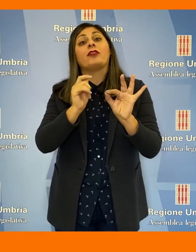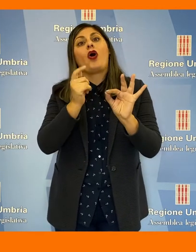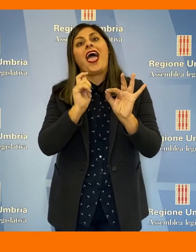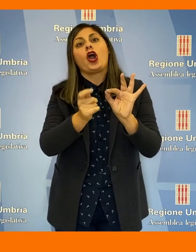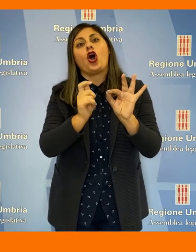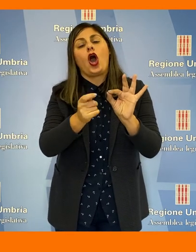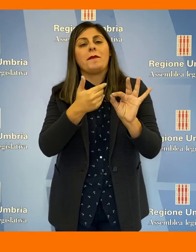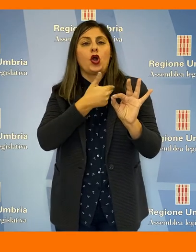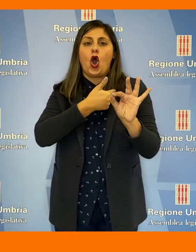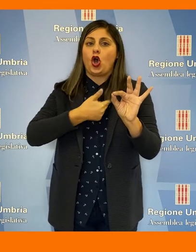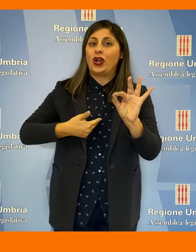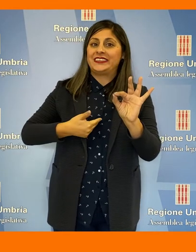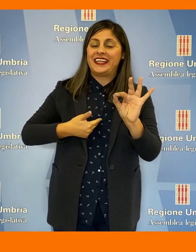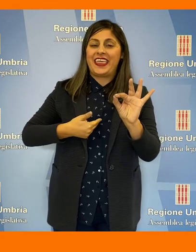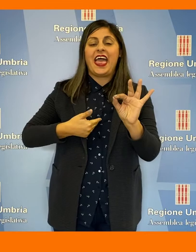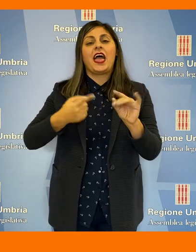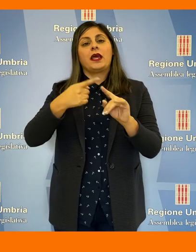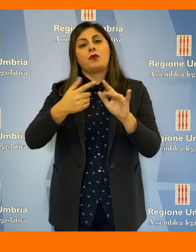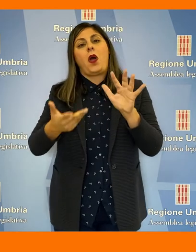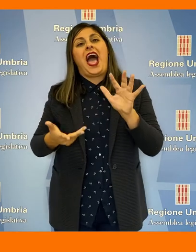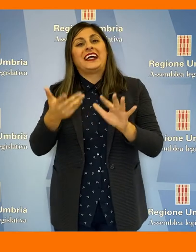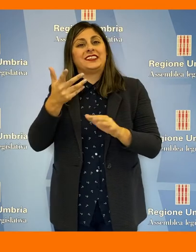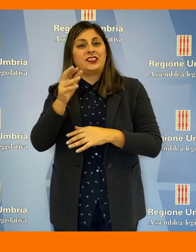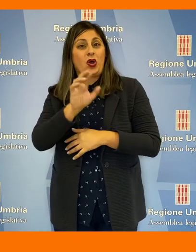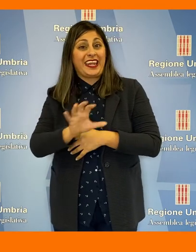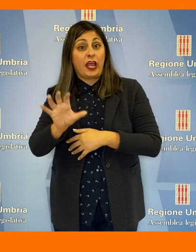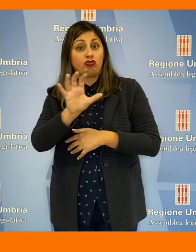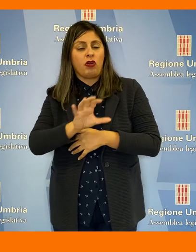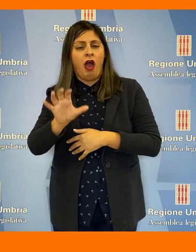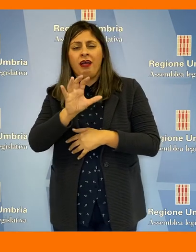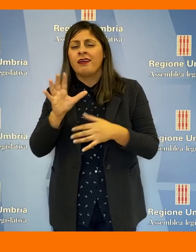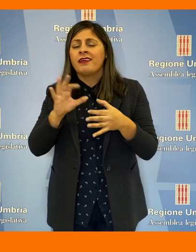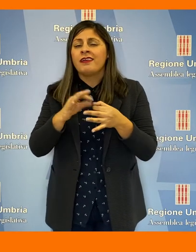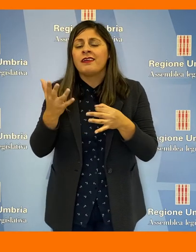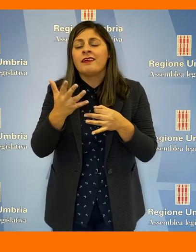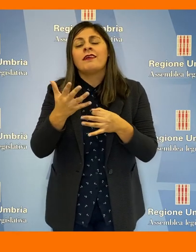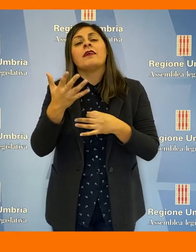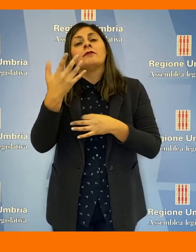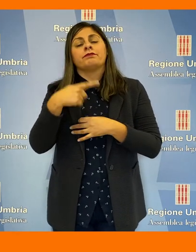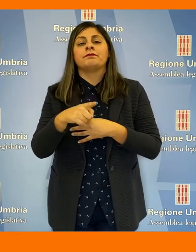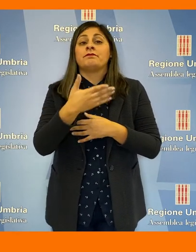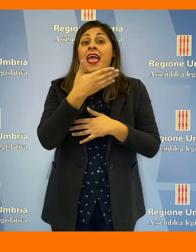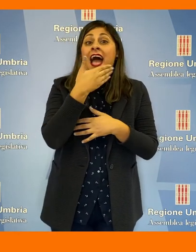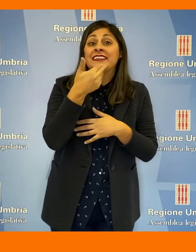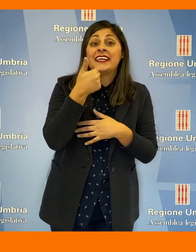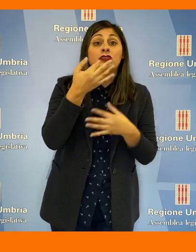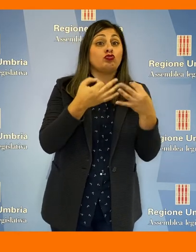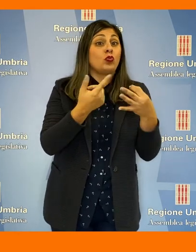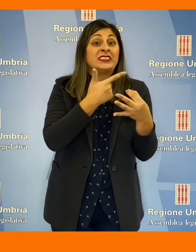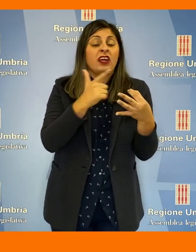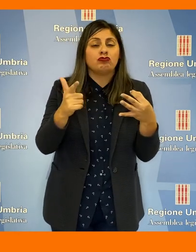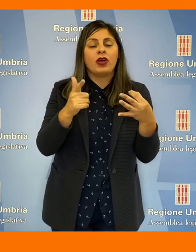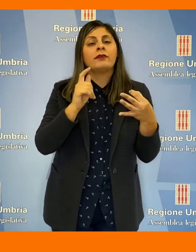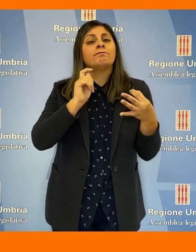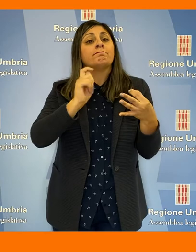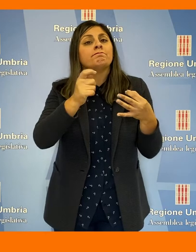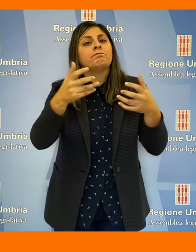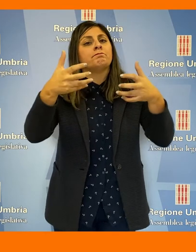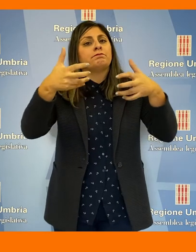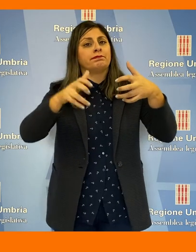trattamento economico dei consiglieri regionali e degli assessori per ciò che riguarda le decurtazioni legate alle assenze non